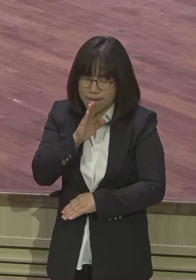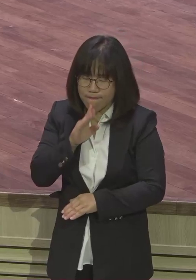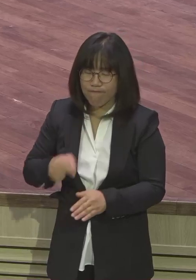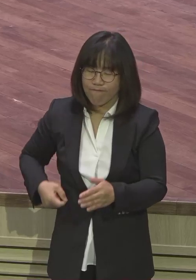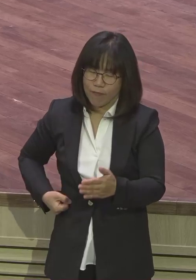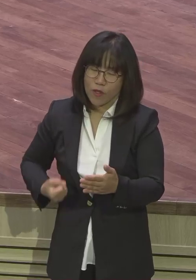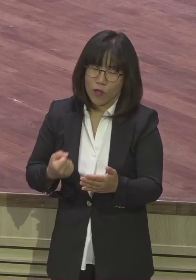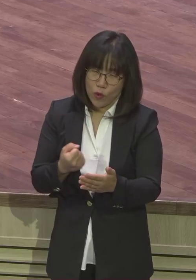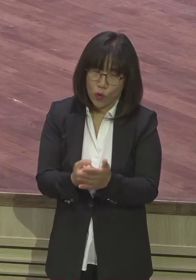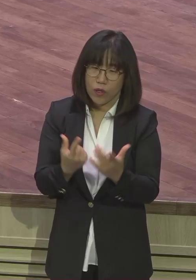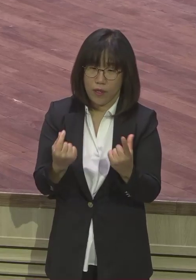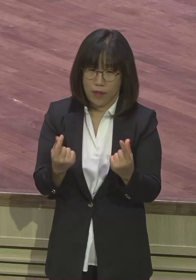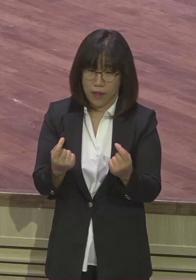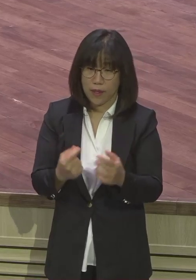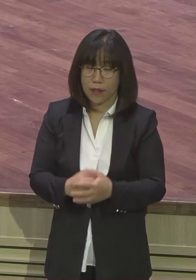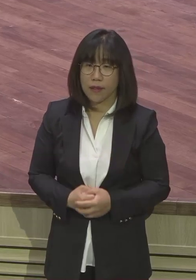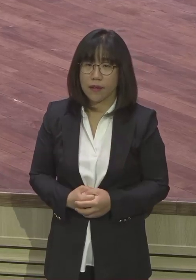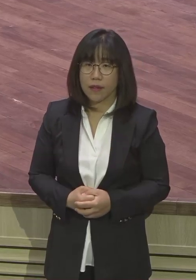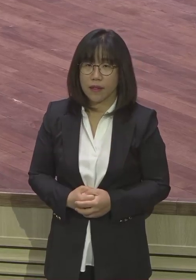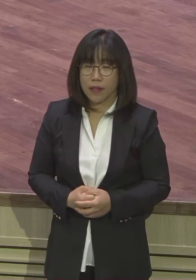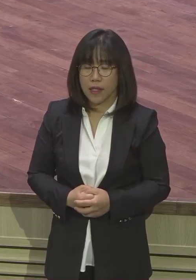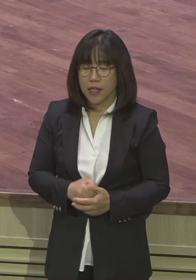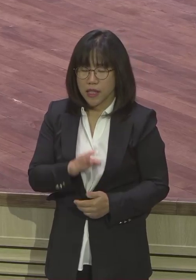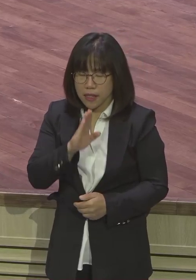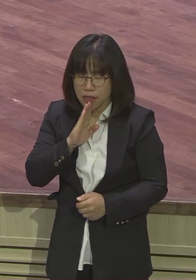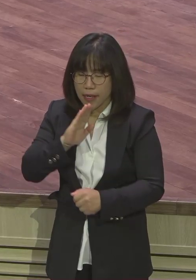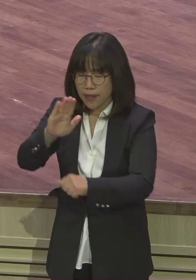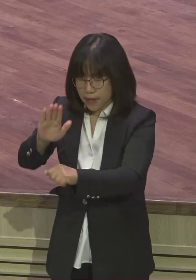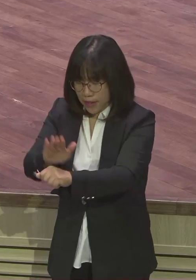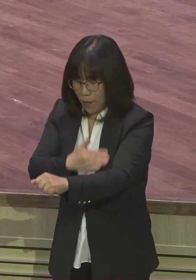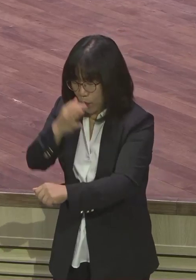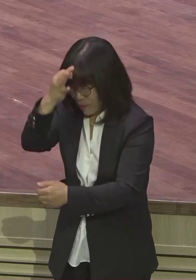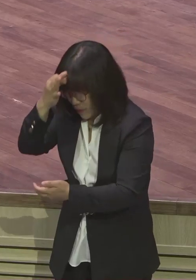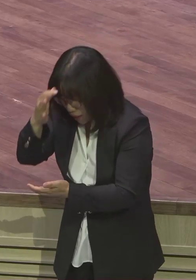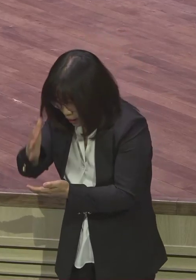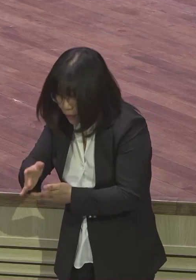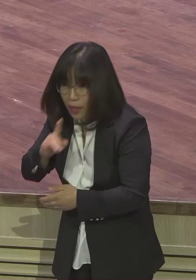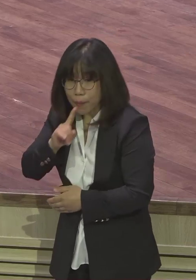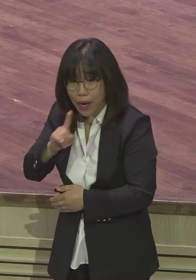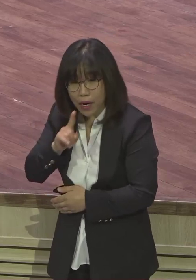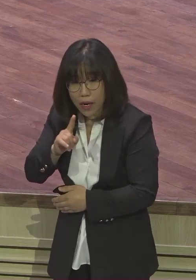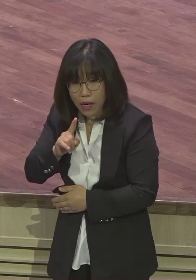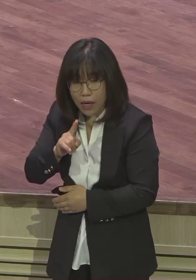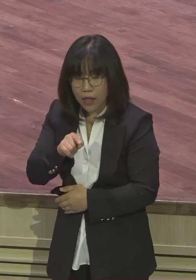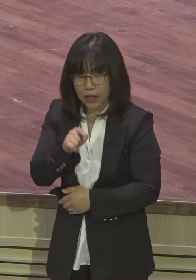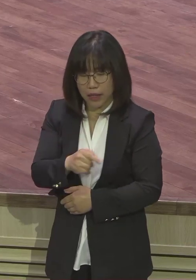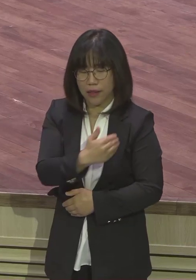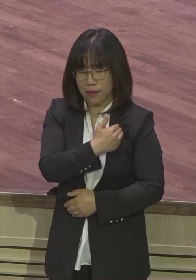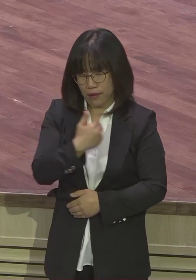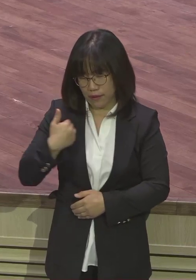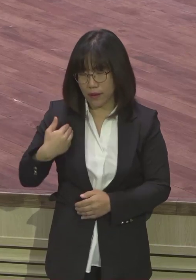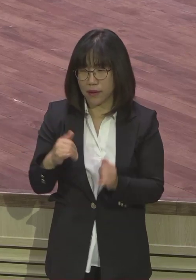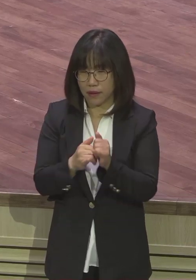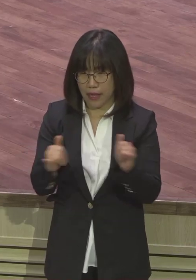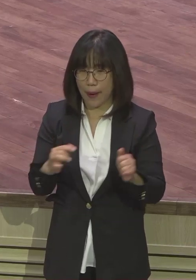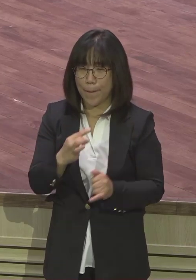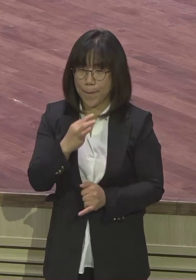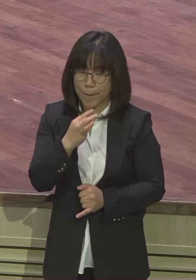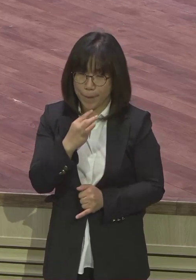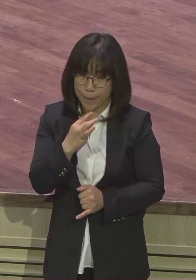자신인 사람 하는 거예요 제가 잘못했습니다 용서해 주세요 이게 자신인 사람 하는 거예요 자세 없으면 절대 말할지